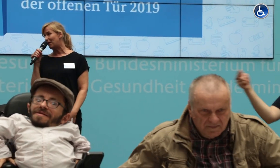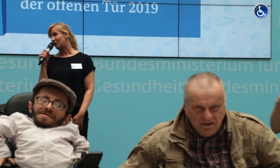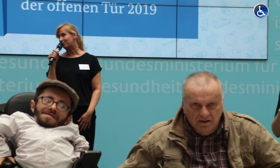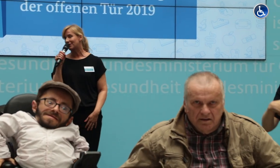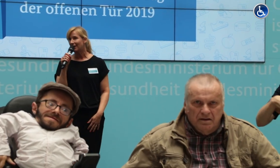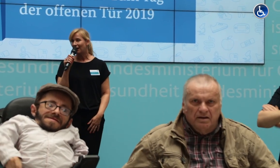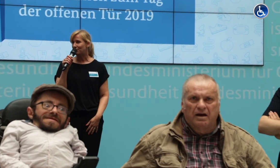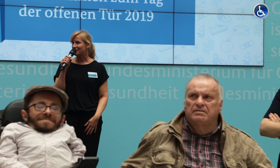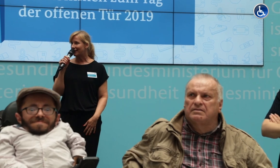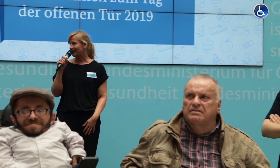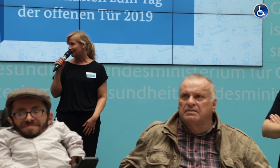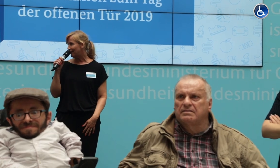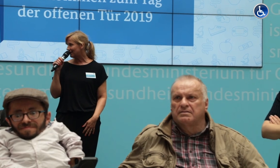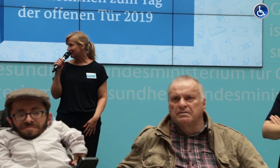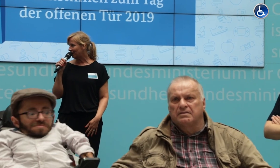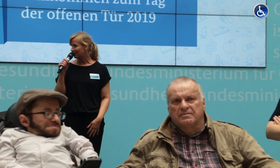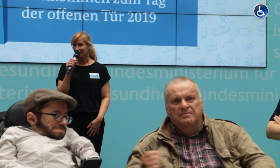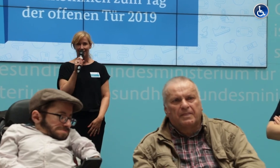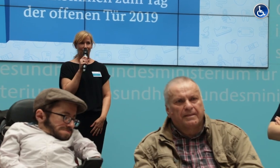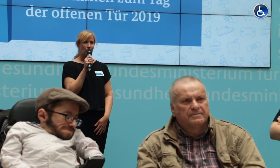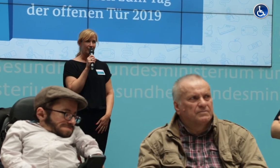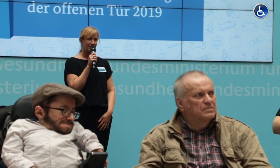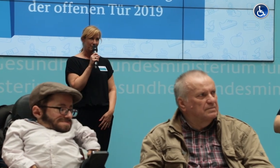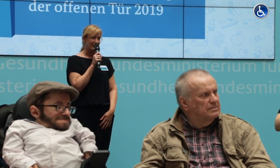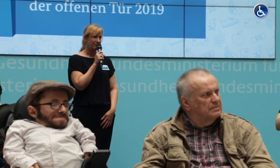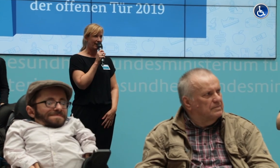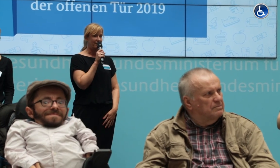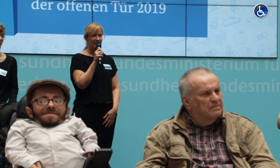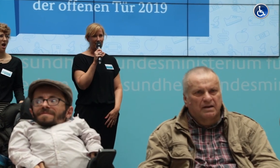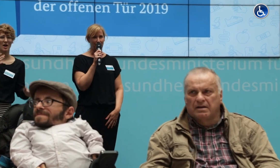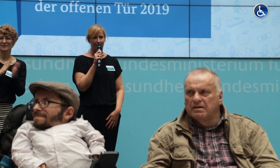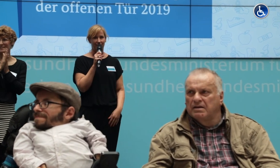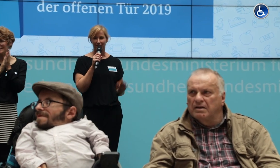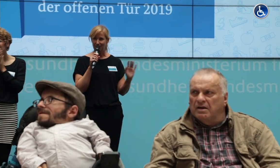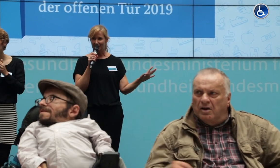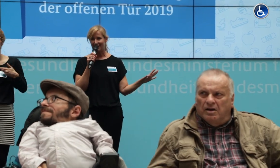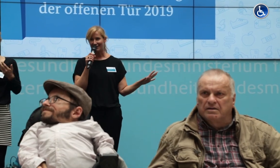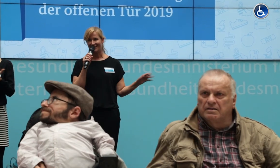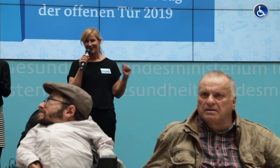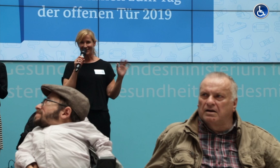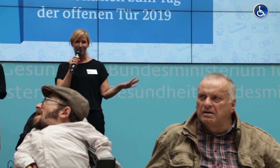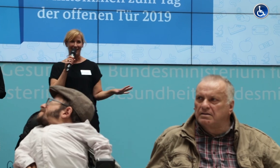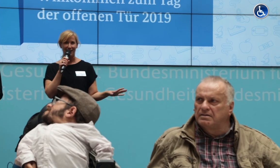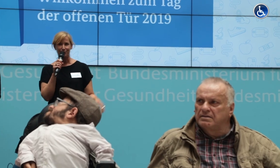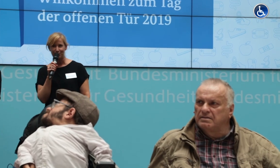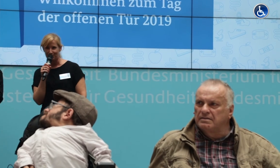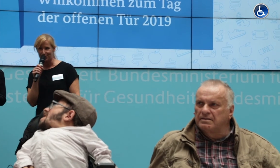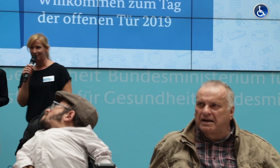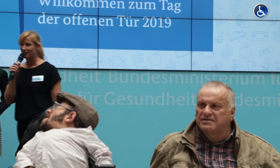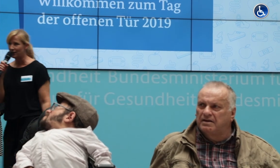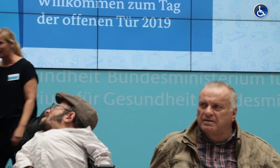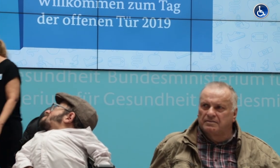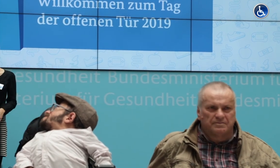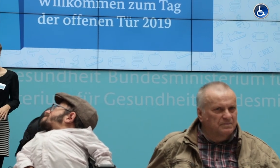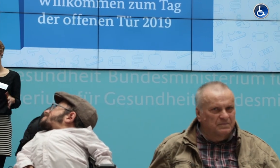Büroprogramm auch gibt, auch dass die Kinder gewartet haben und mit denen wir gesprochen haben wollen. Wie gesagt, es ein ganzes Buch.